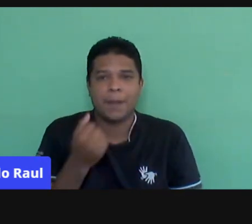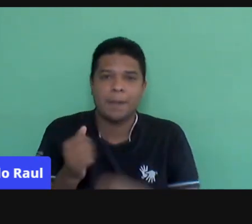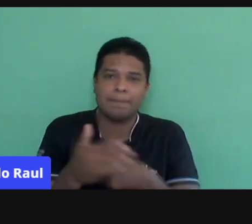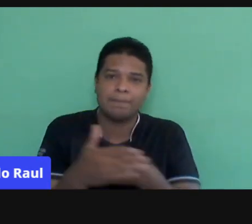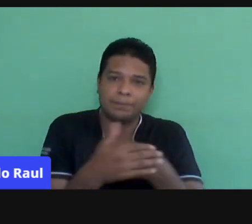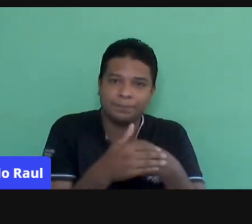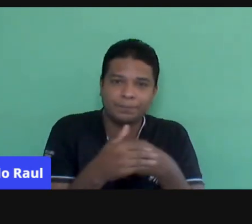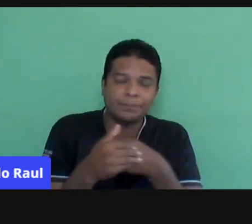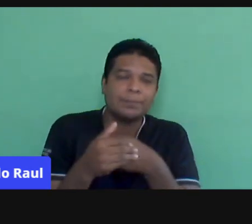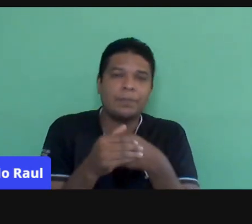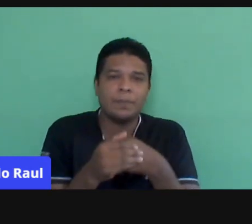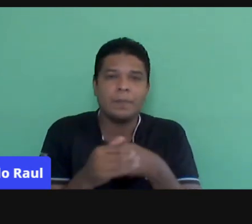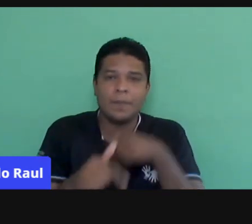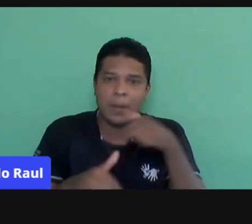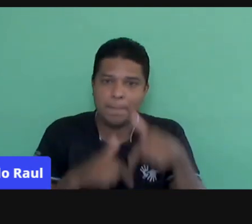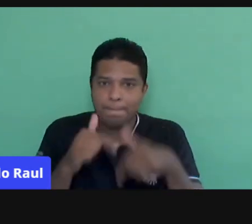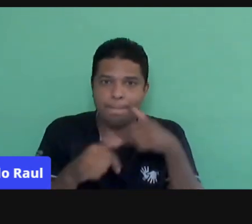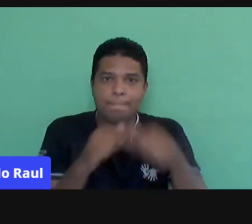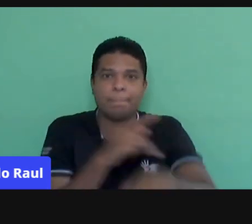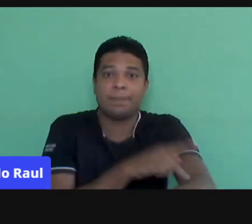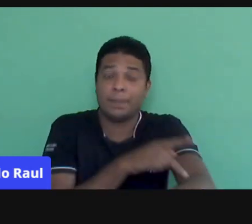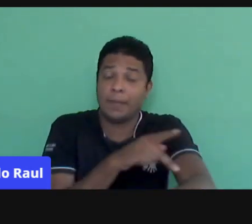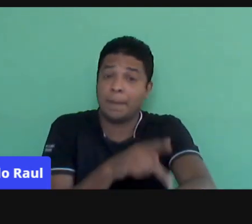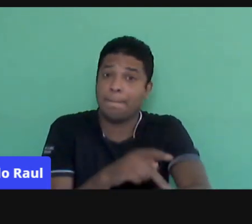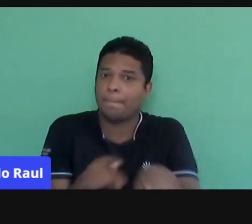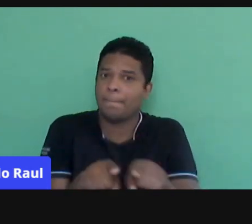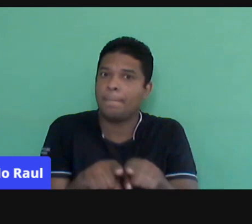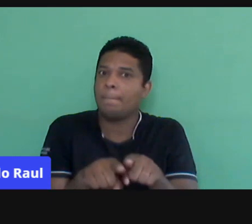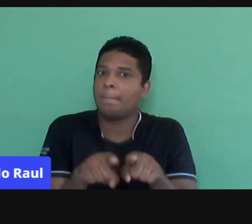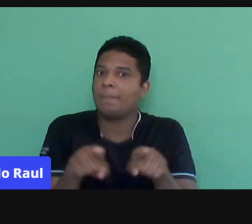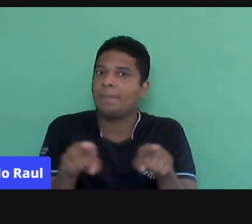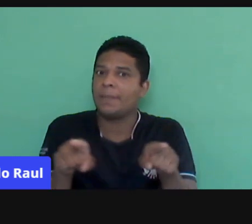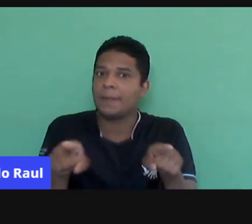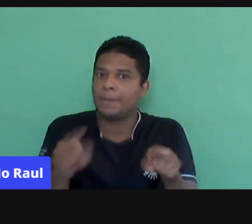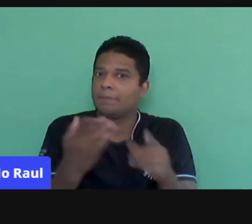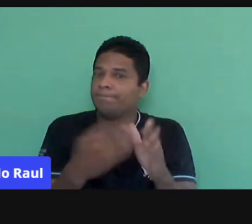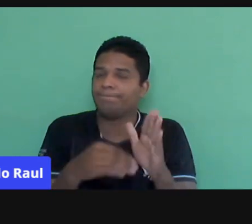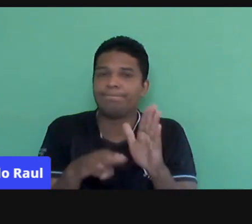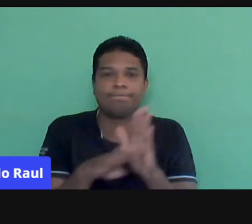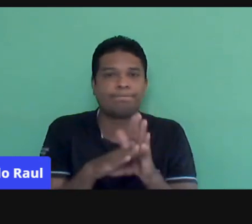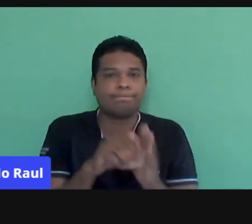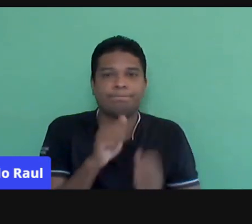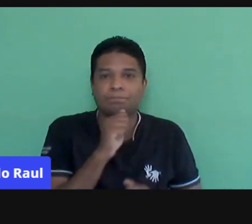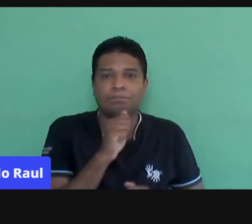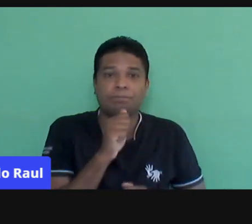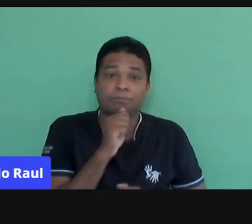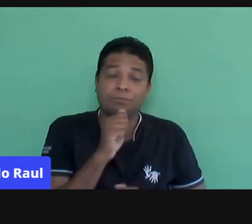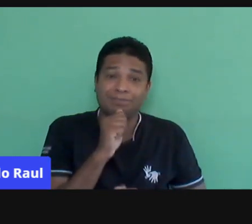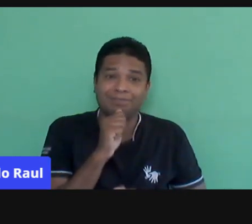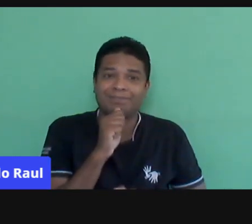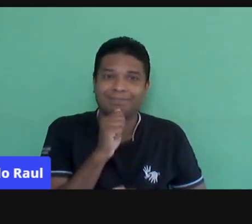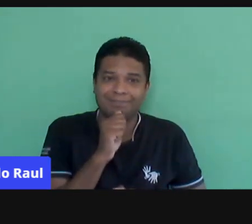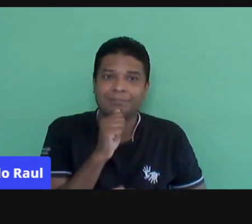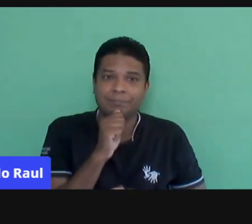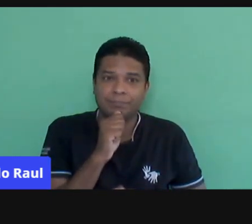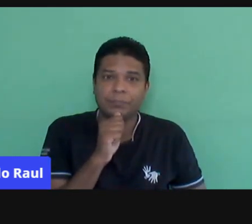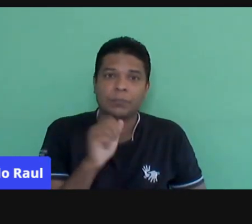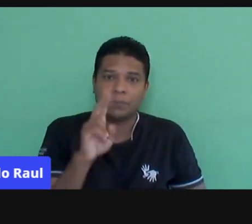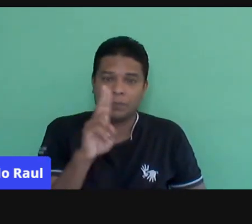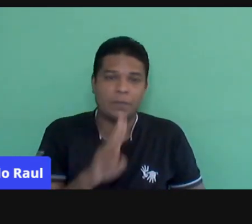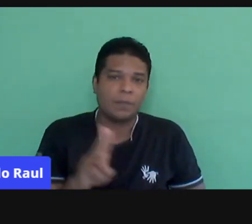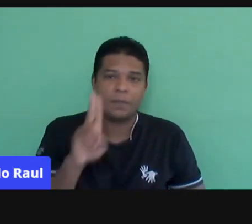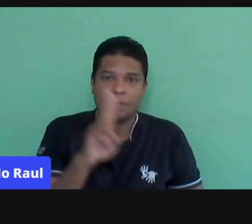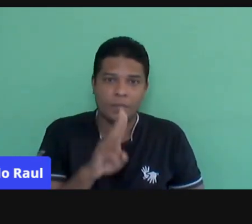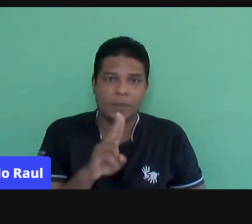para conduzir o nosso trabalho pedagógico. Mas, enquanto ele não chega, né? É no, utilizando o